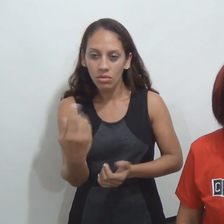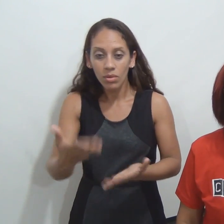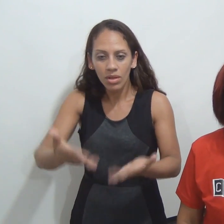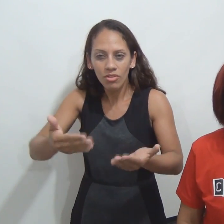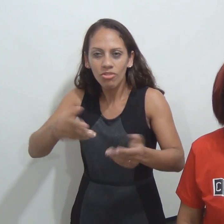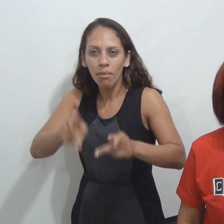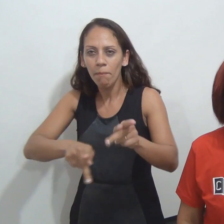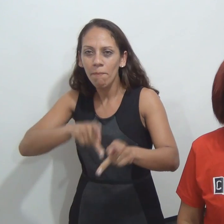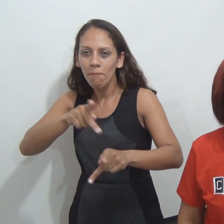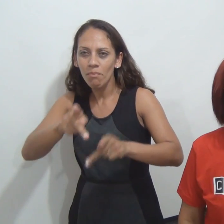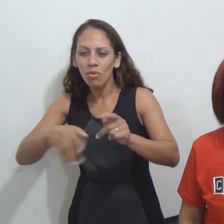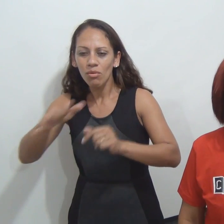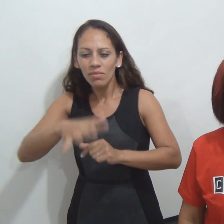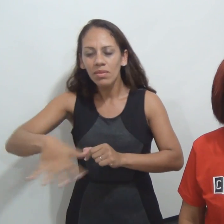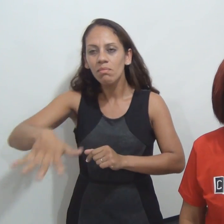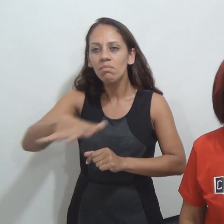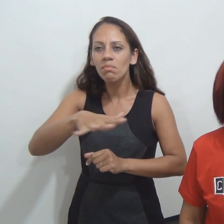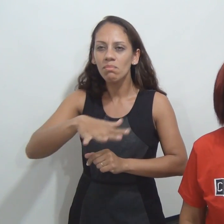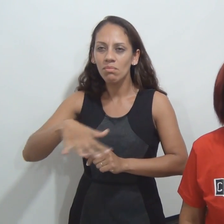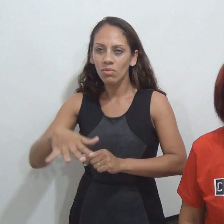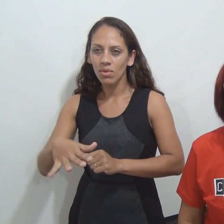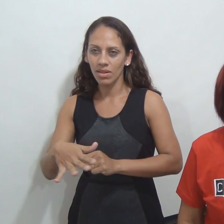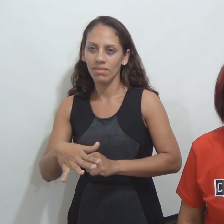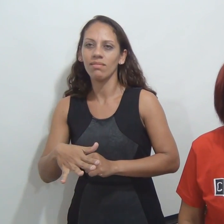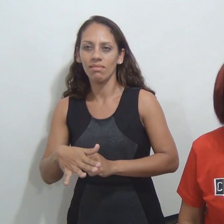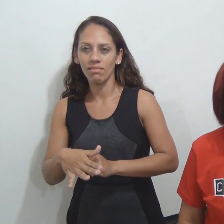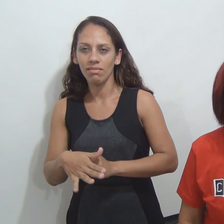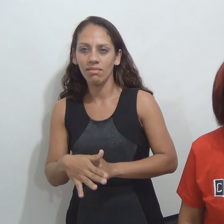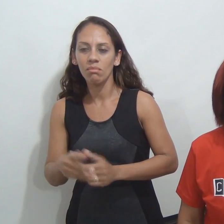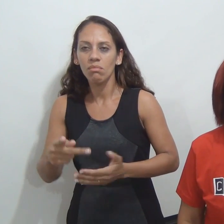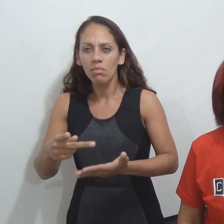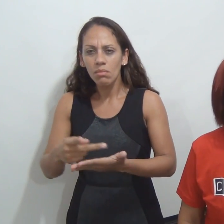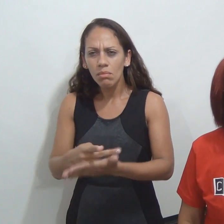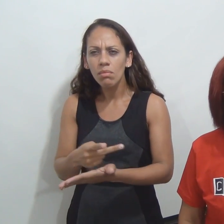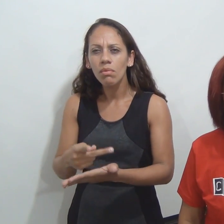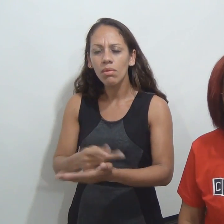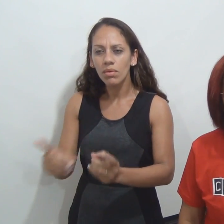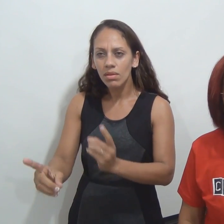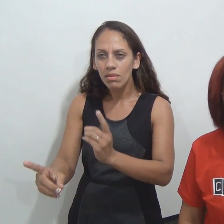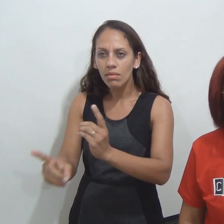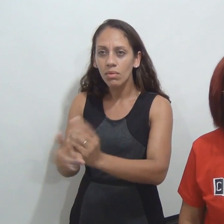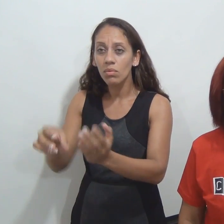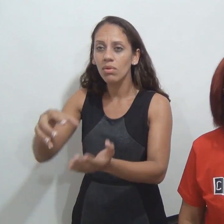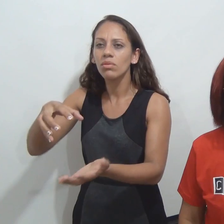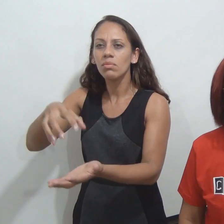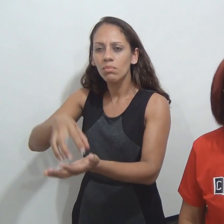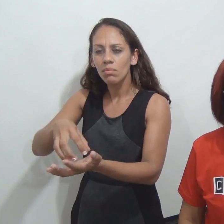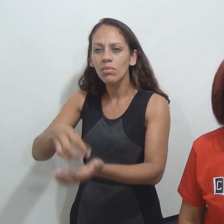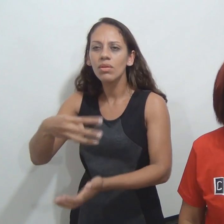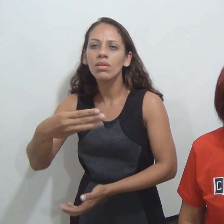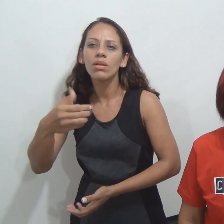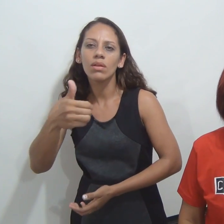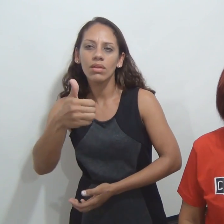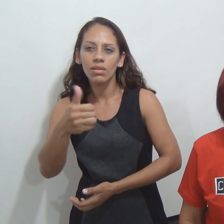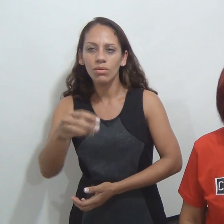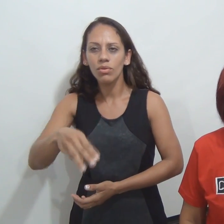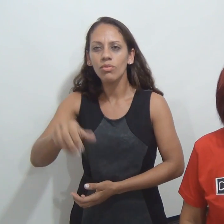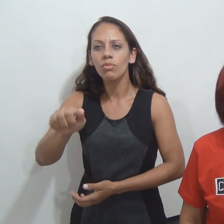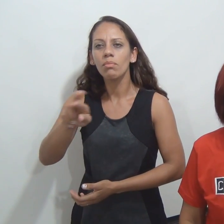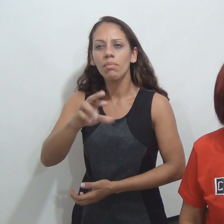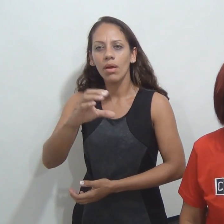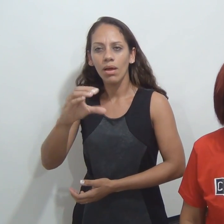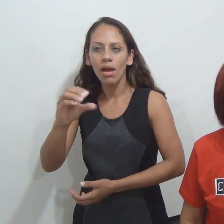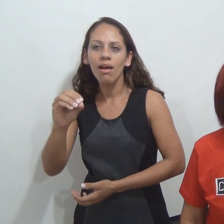nona caminhada da chacina da Baixada, que vai acontecer este ano, no dia 31 de março, às 14h,